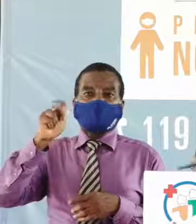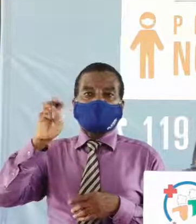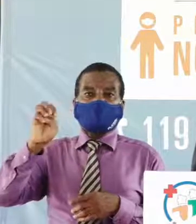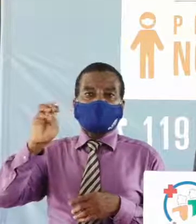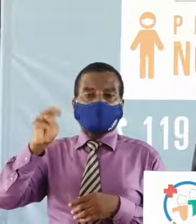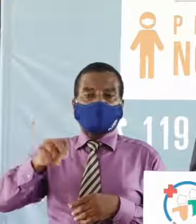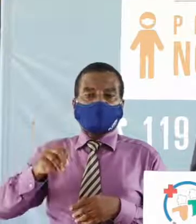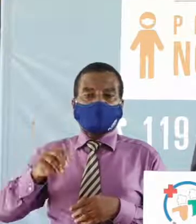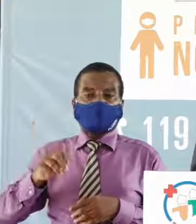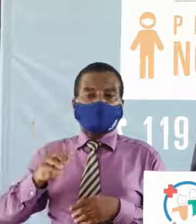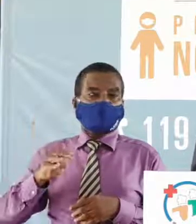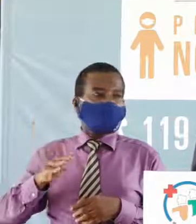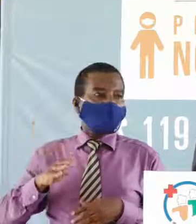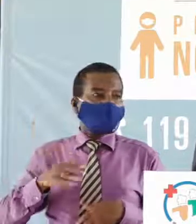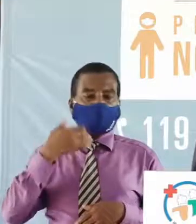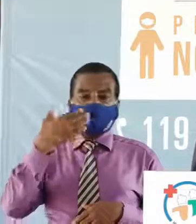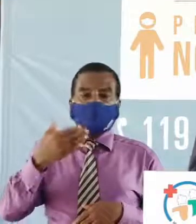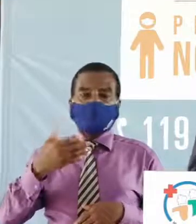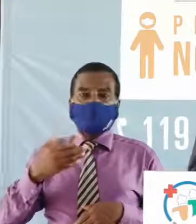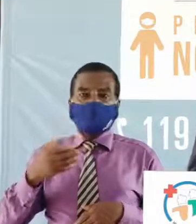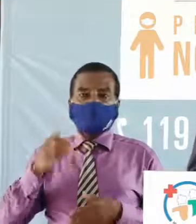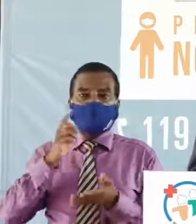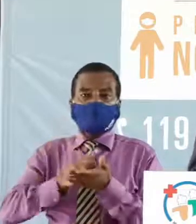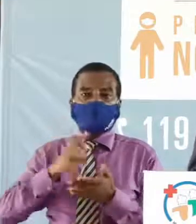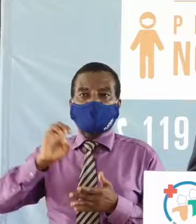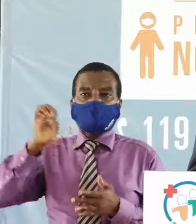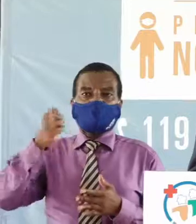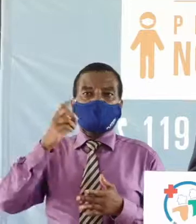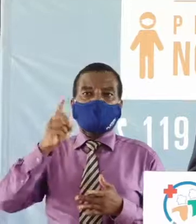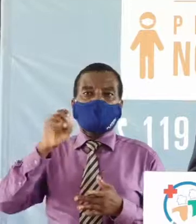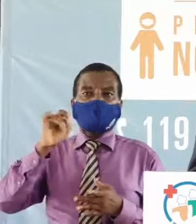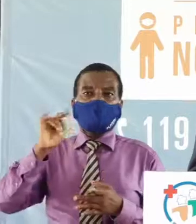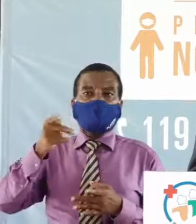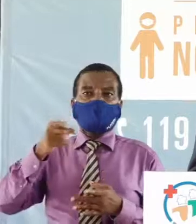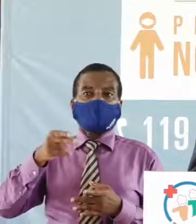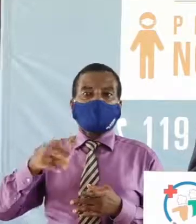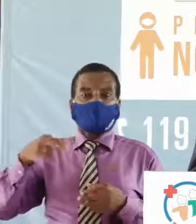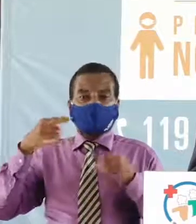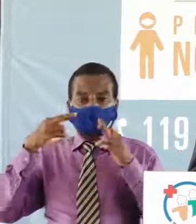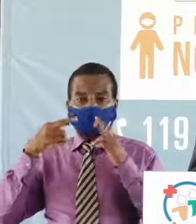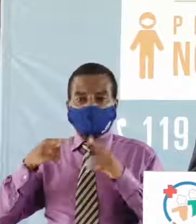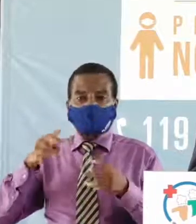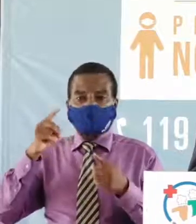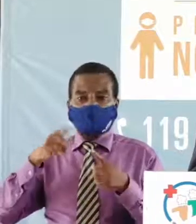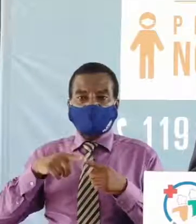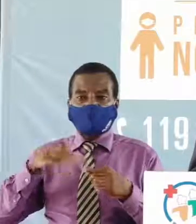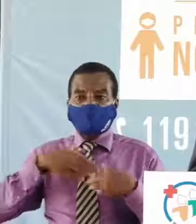panafricaine merci docteur Edith d'avoir répondu à mon inquiétude hier